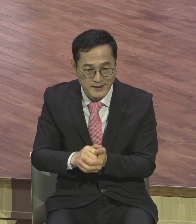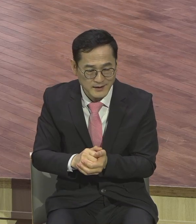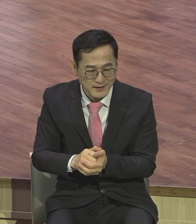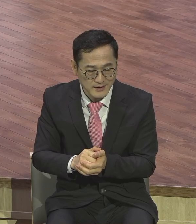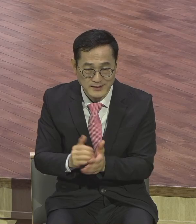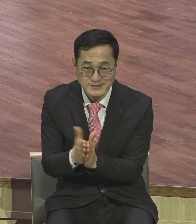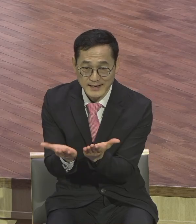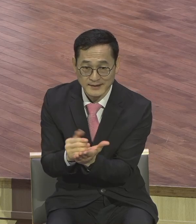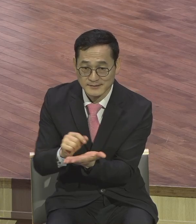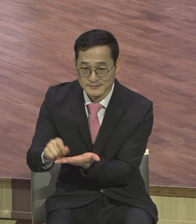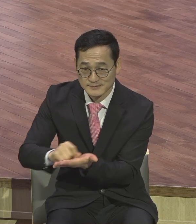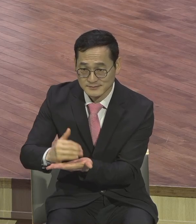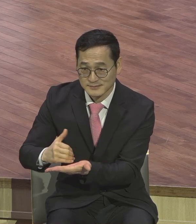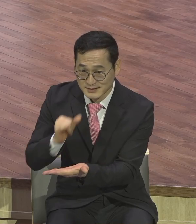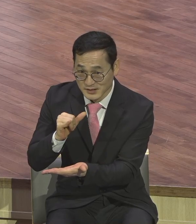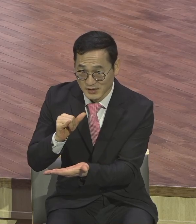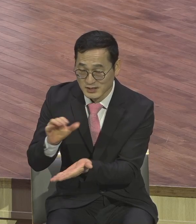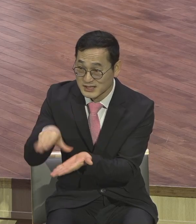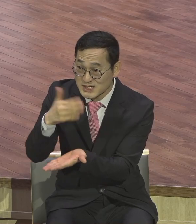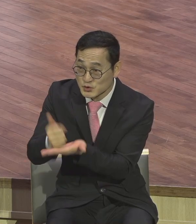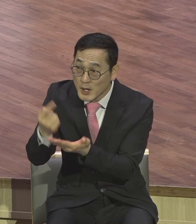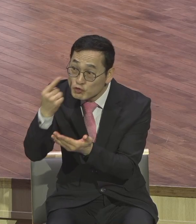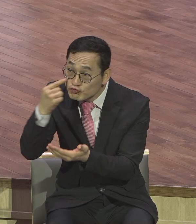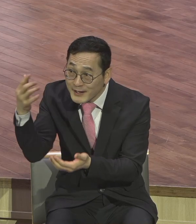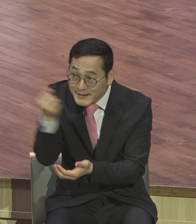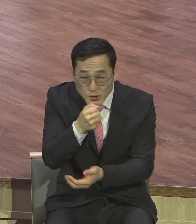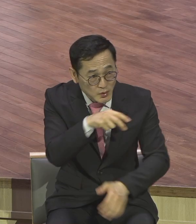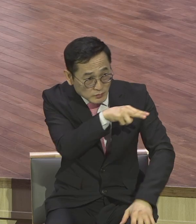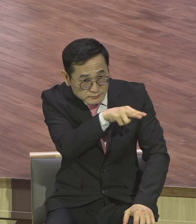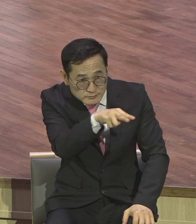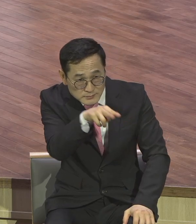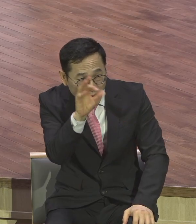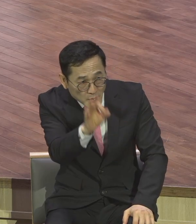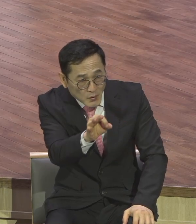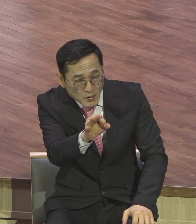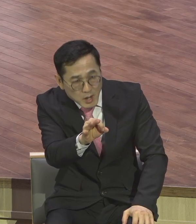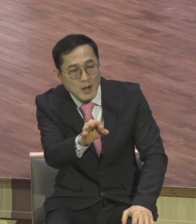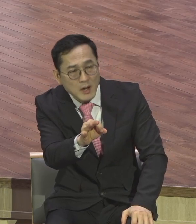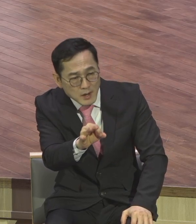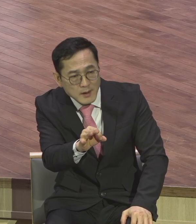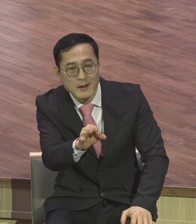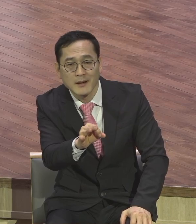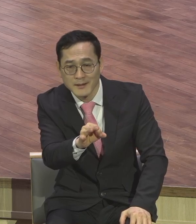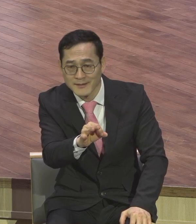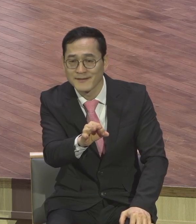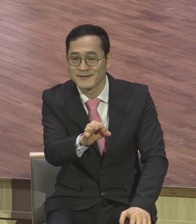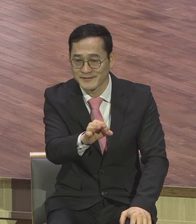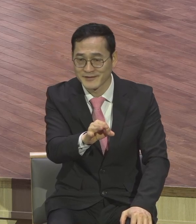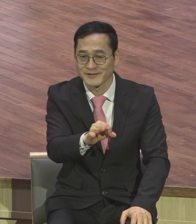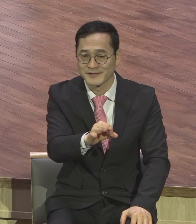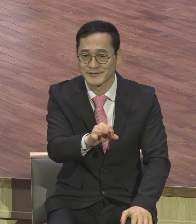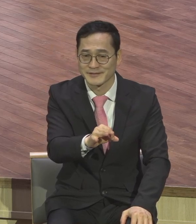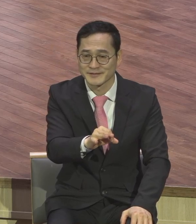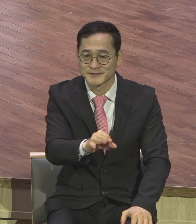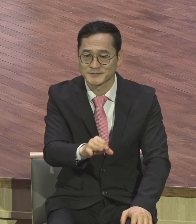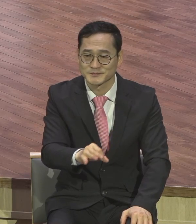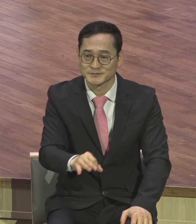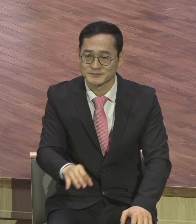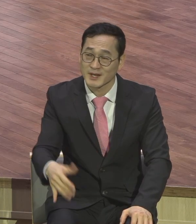그리스도의 시선으로 보는 눈 하나님의 기준에서 보는 눈 여러분 부모님 가운데 부신 부모님이